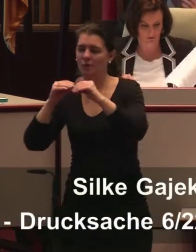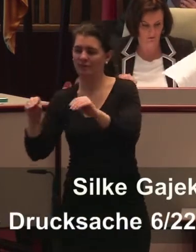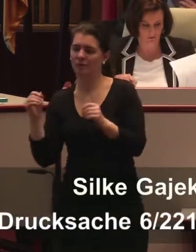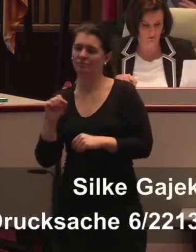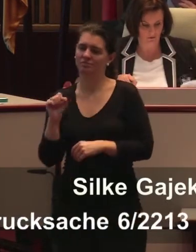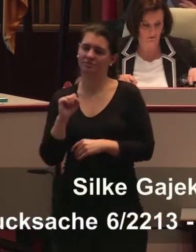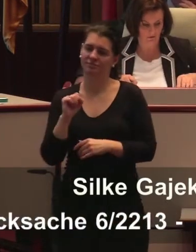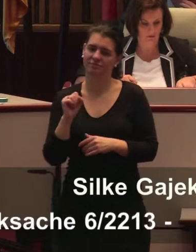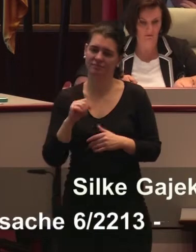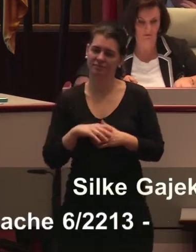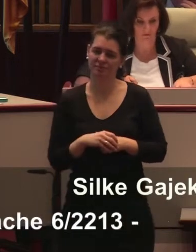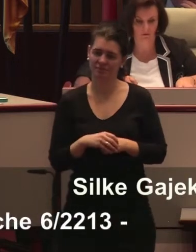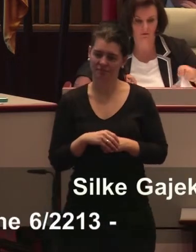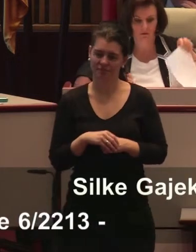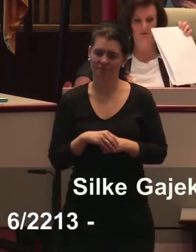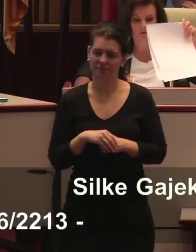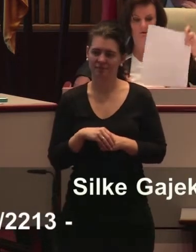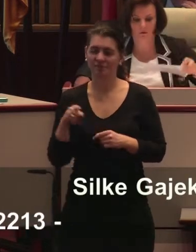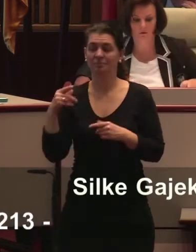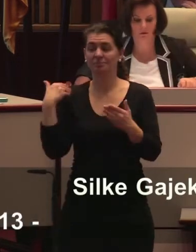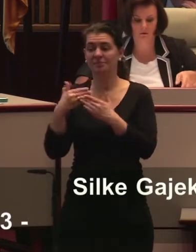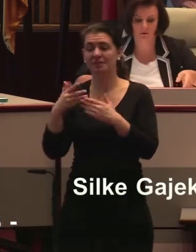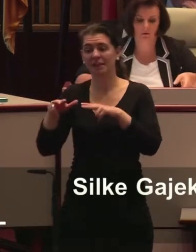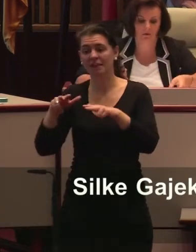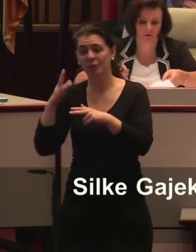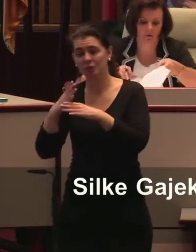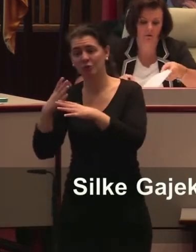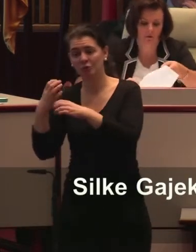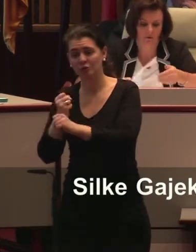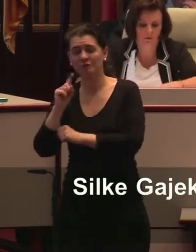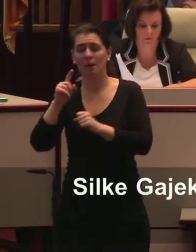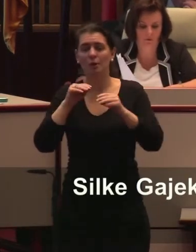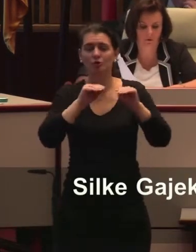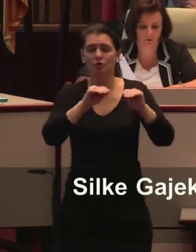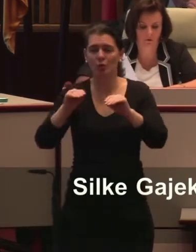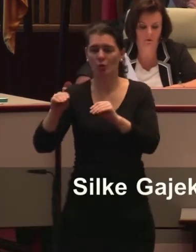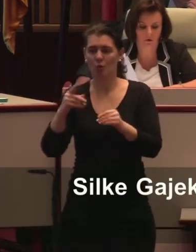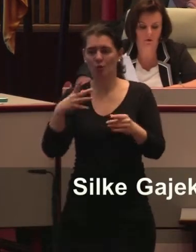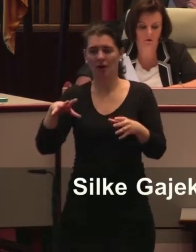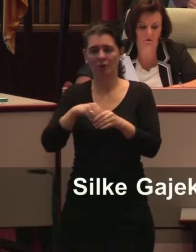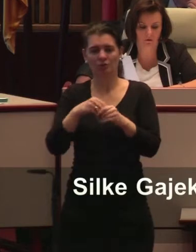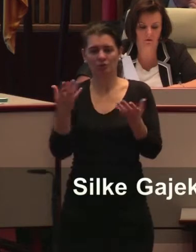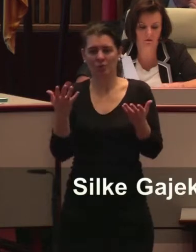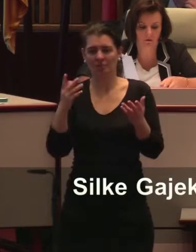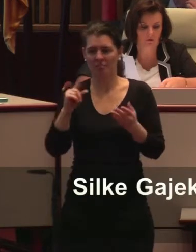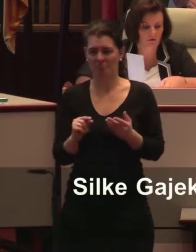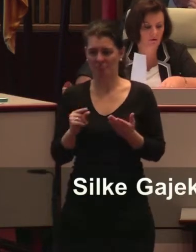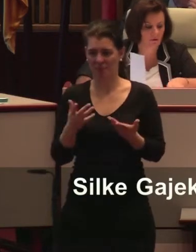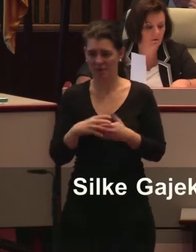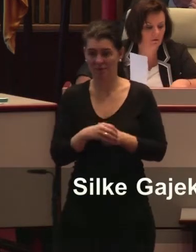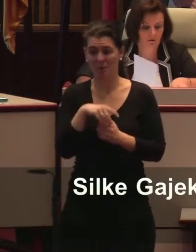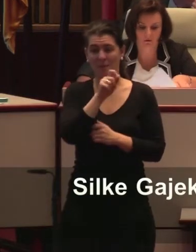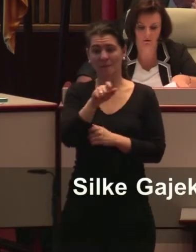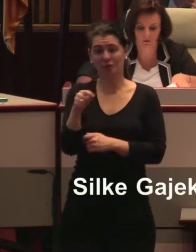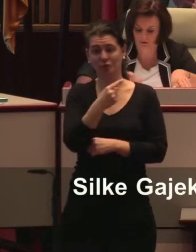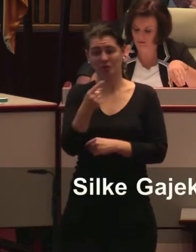sind nicht nur Handbücher für Menschen, die erblindet sind, oder wie heute, wir hier punktuell